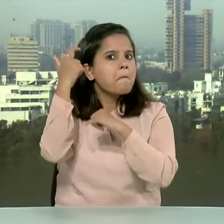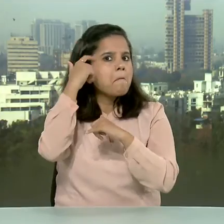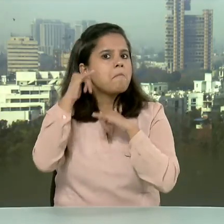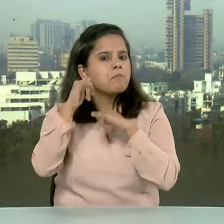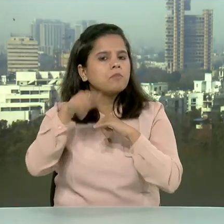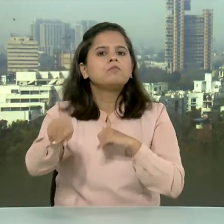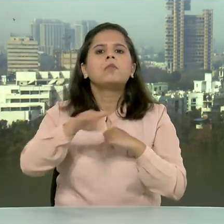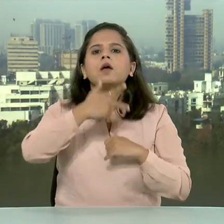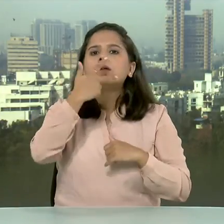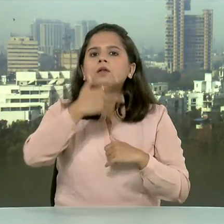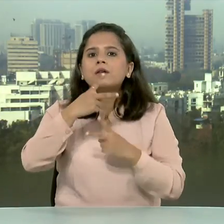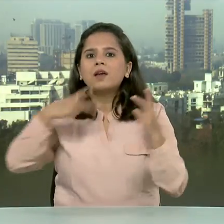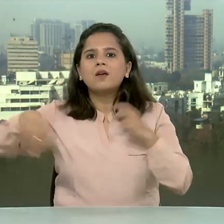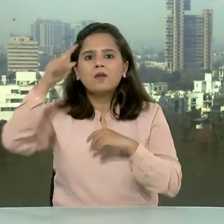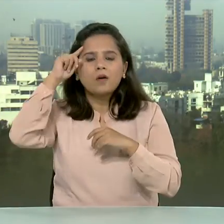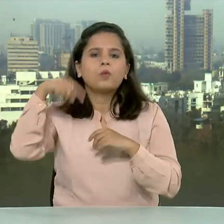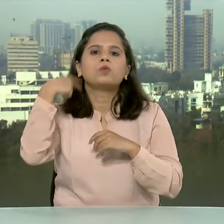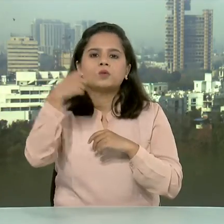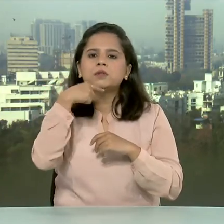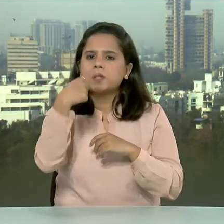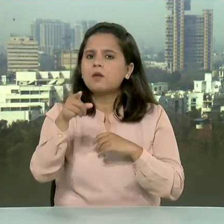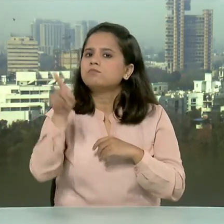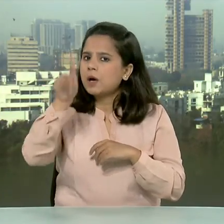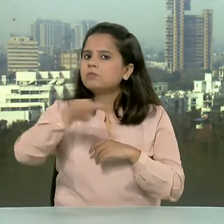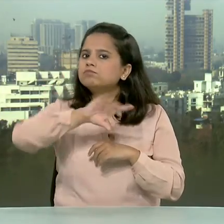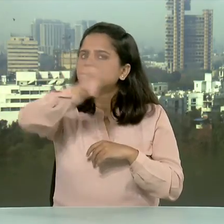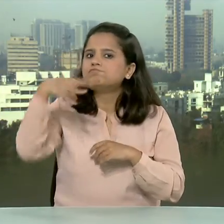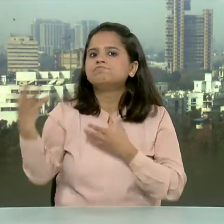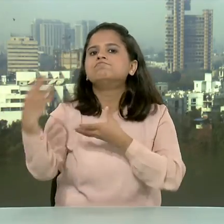के साथ आने के महत्व को रेखांकित किया